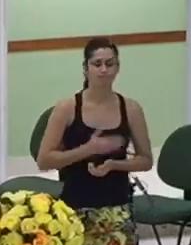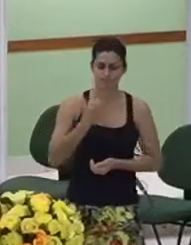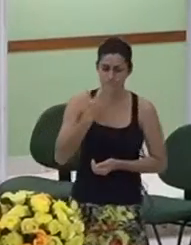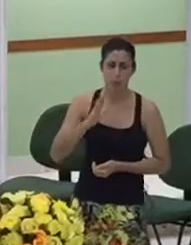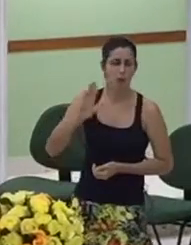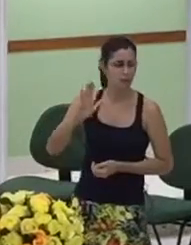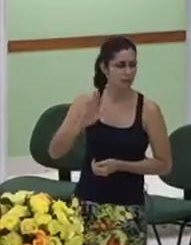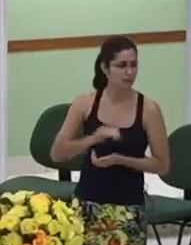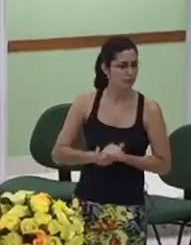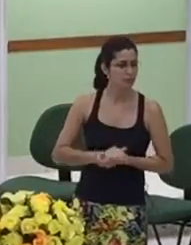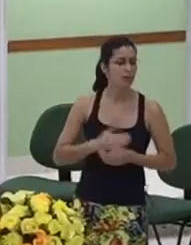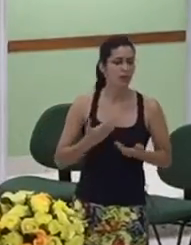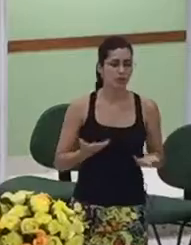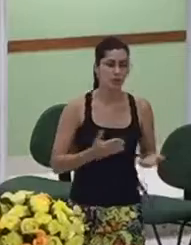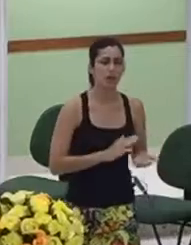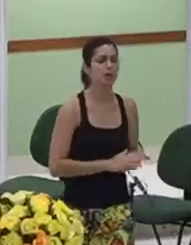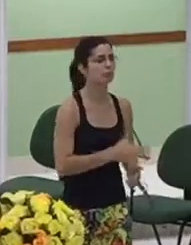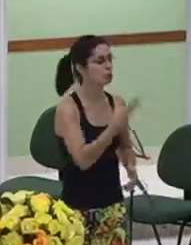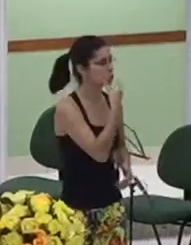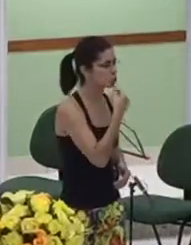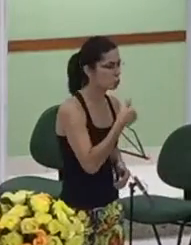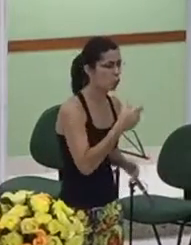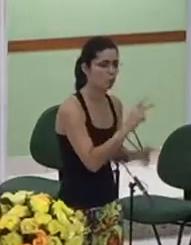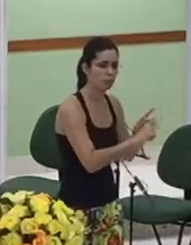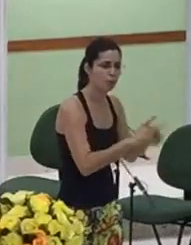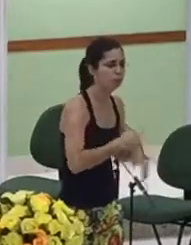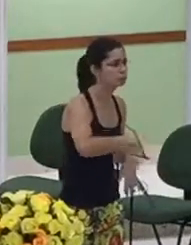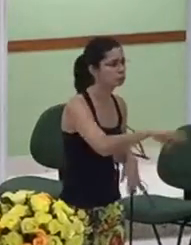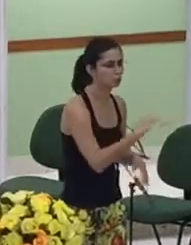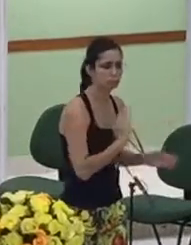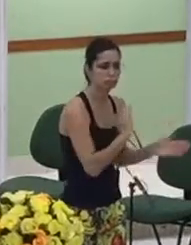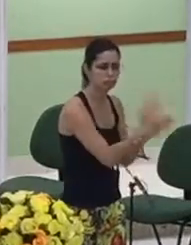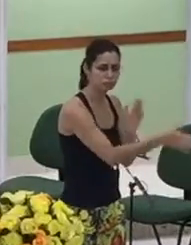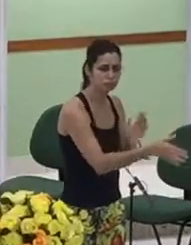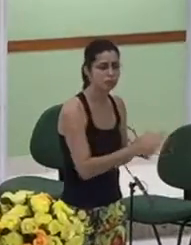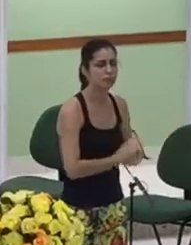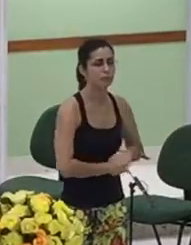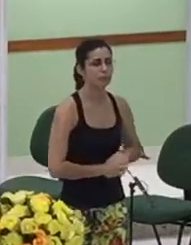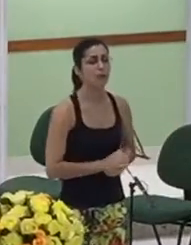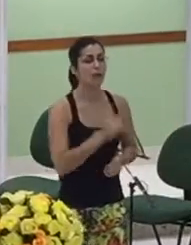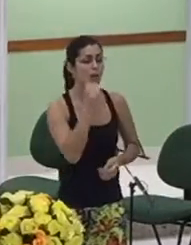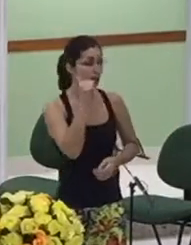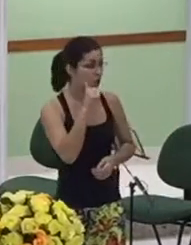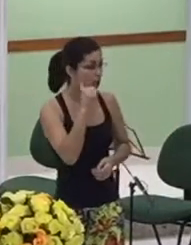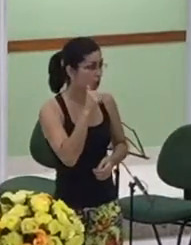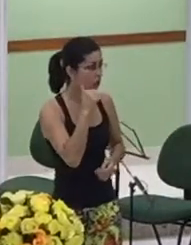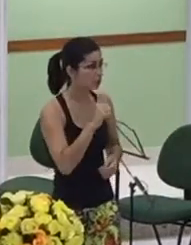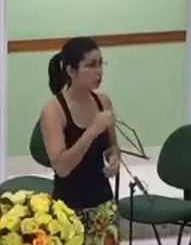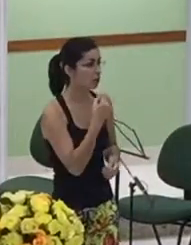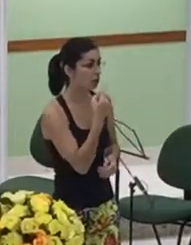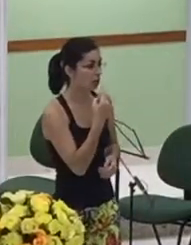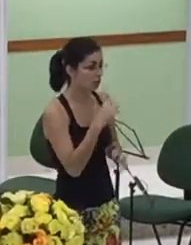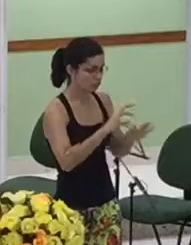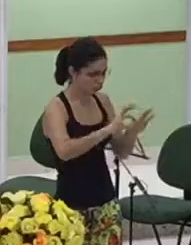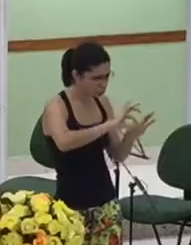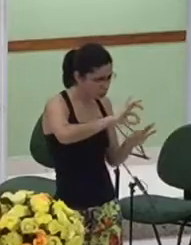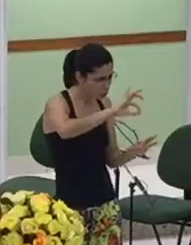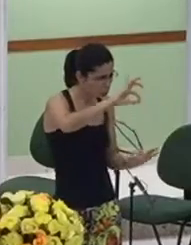eles se foram e ela colocou o cordão vermelho na janela esse cordão vermelho nos faz lembrar da